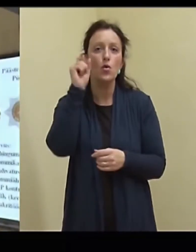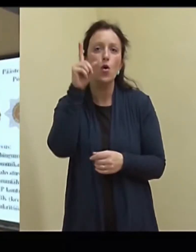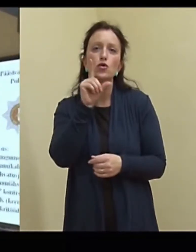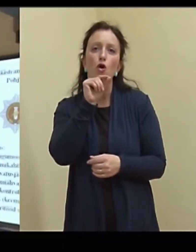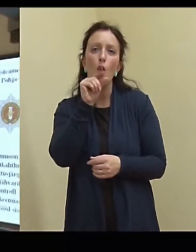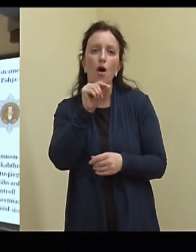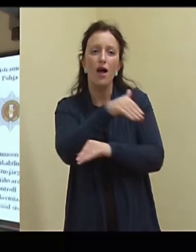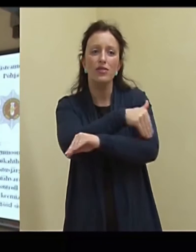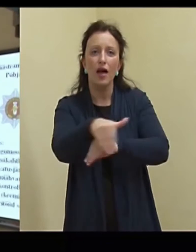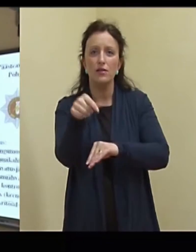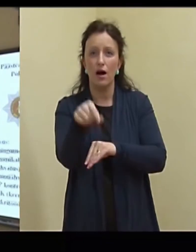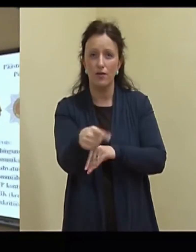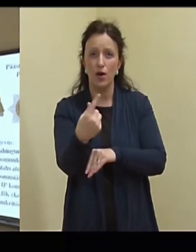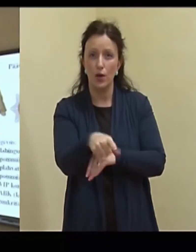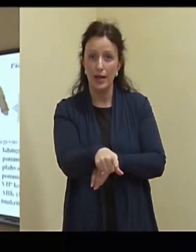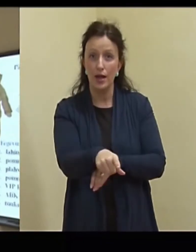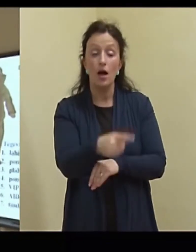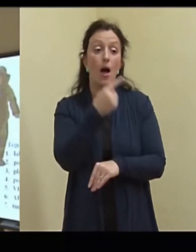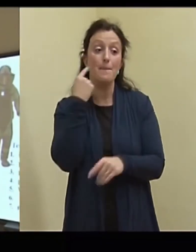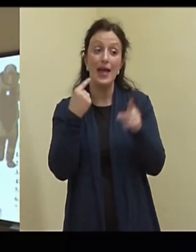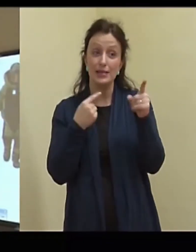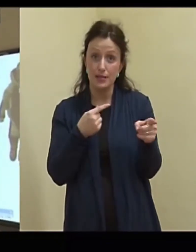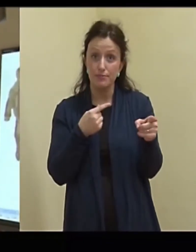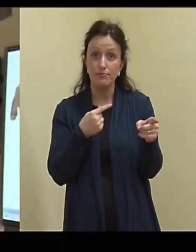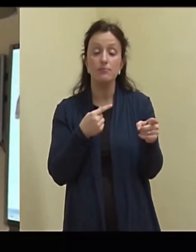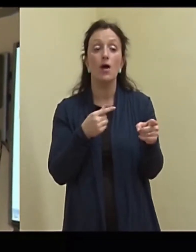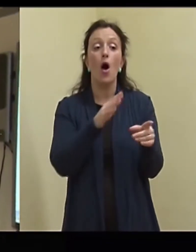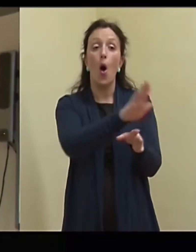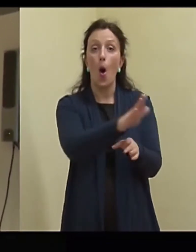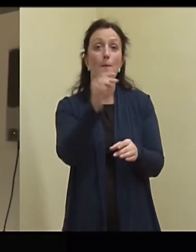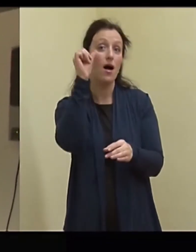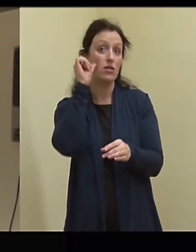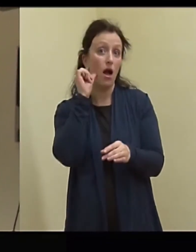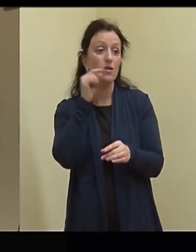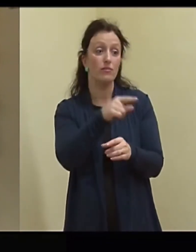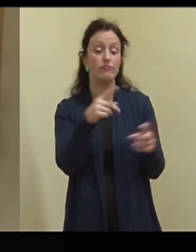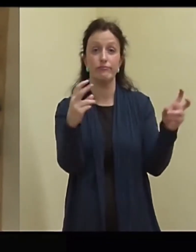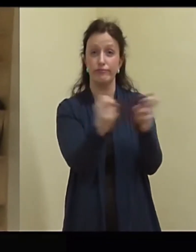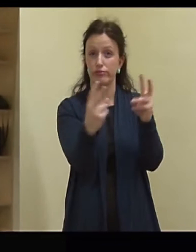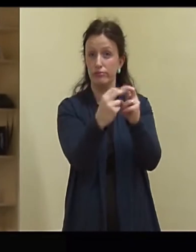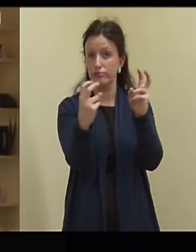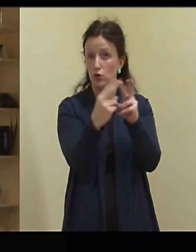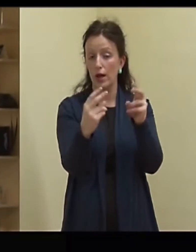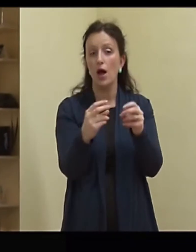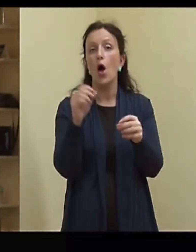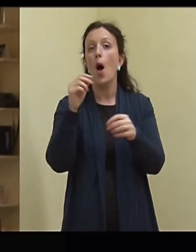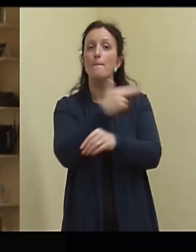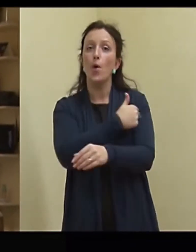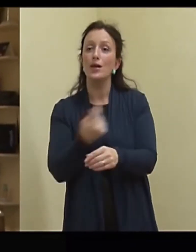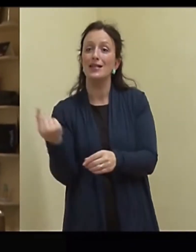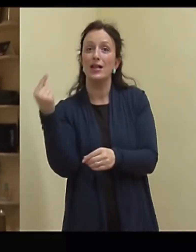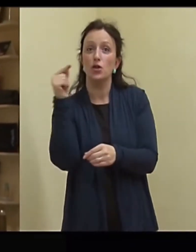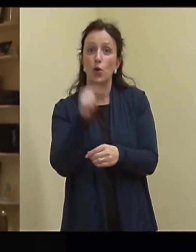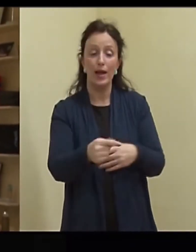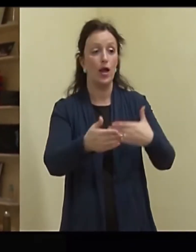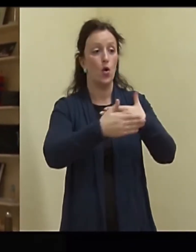Kus siis meeste rahvas läks oma tõise poolega tülli, tuli politsei ja peale